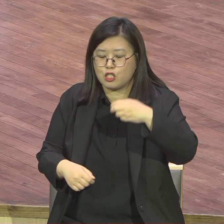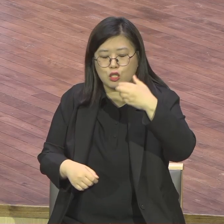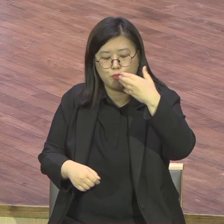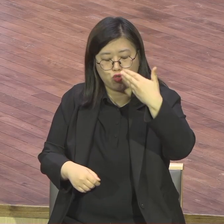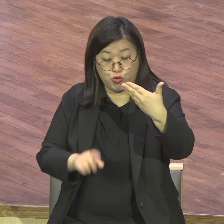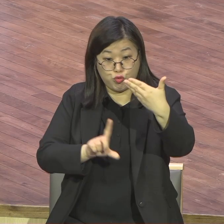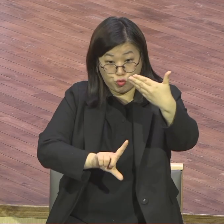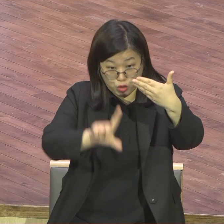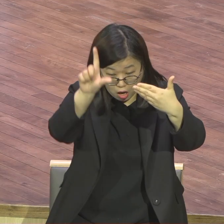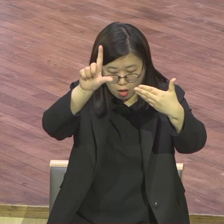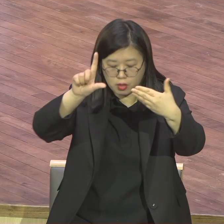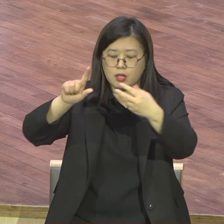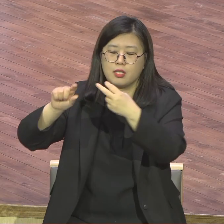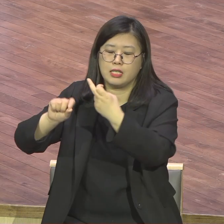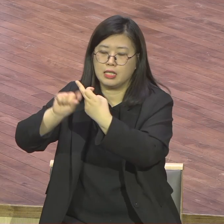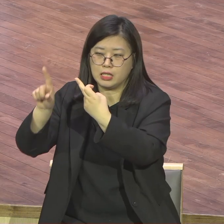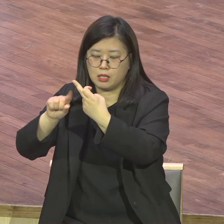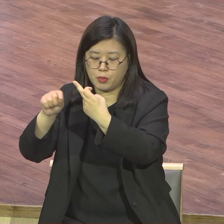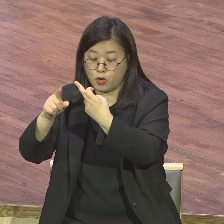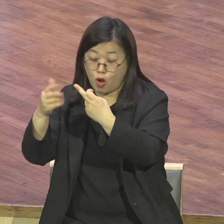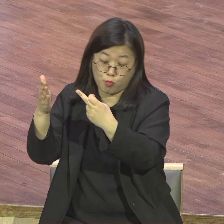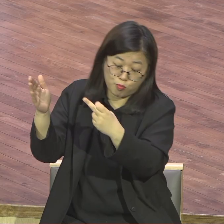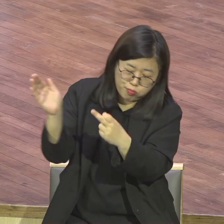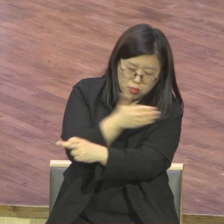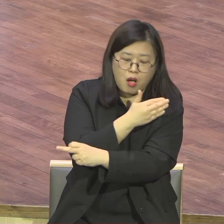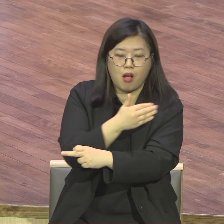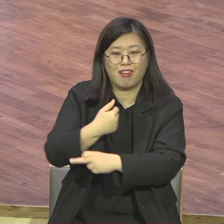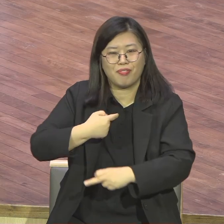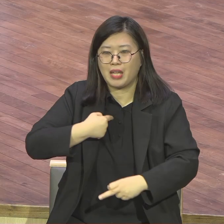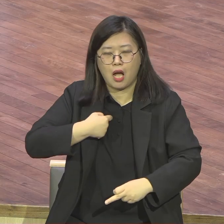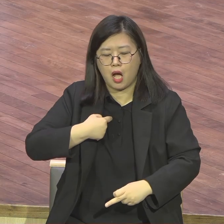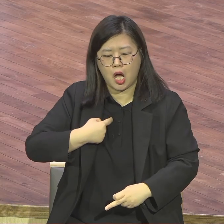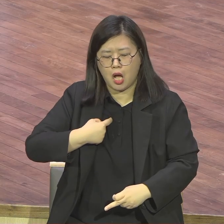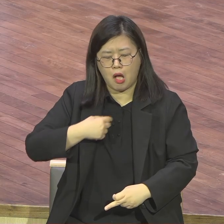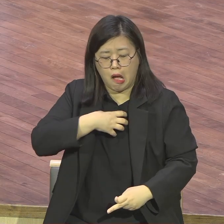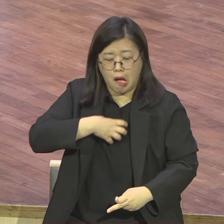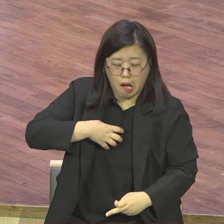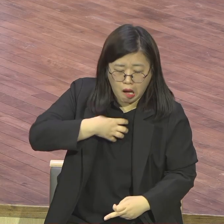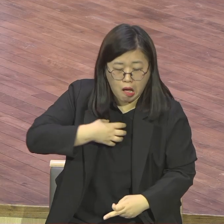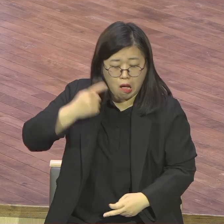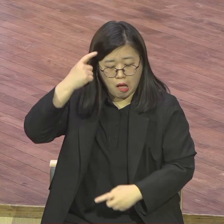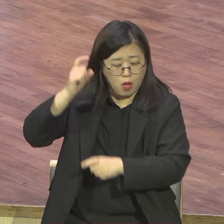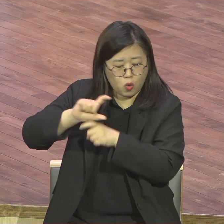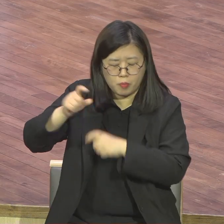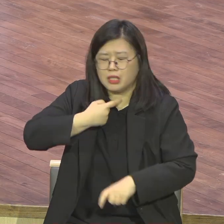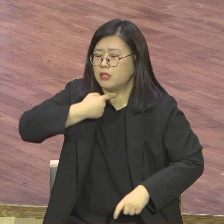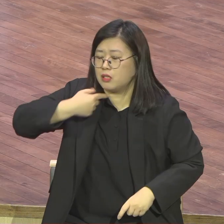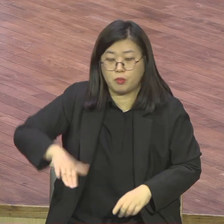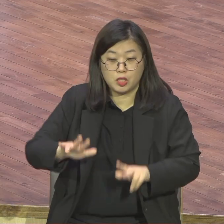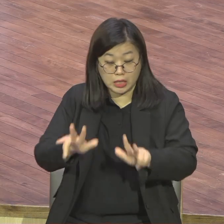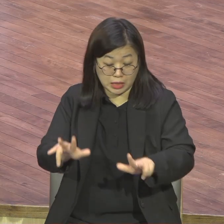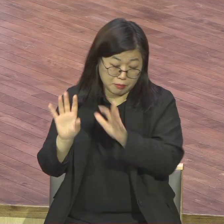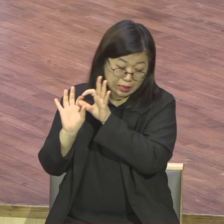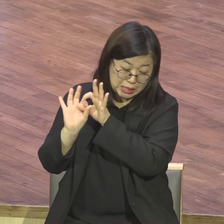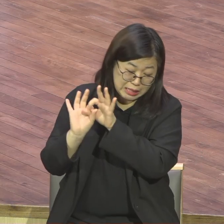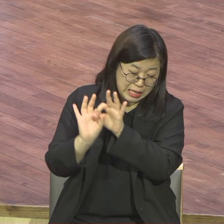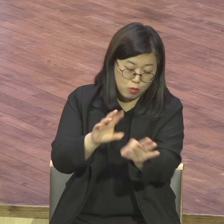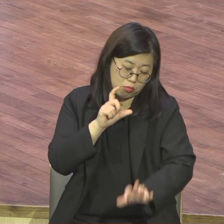문제없어요. 그때 사업을 할 때나 개척을 할 때나 지금 아무 문제없어요. 그런 문제로 이거 누리면요.